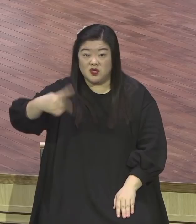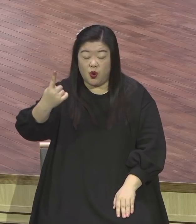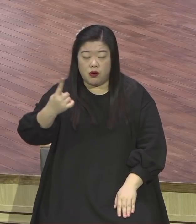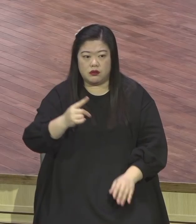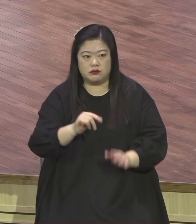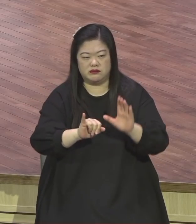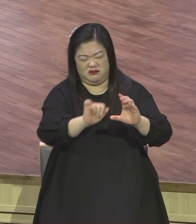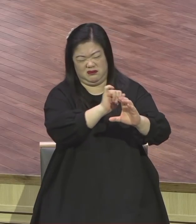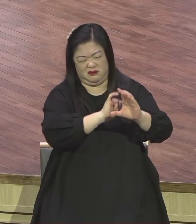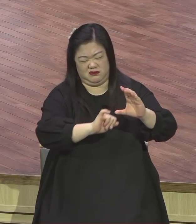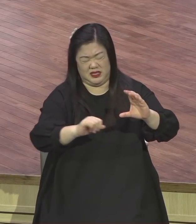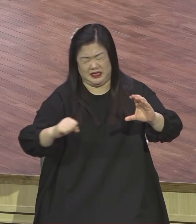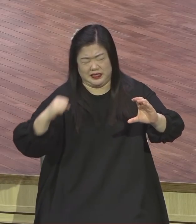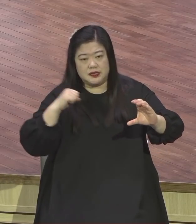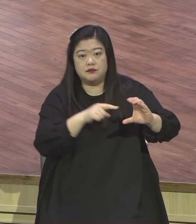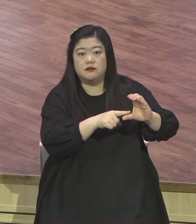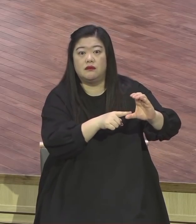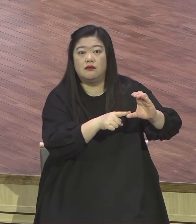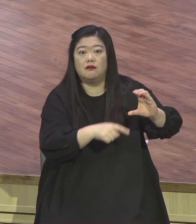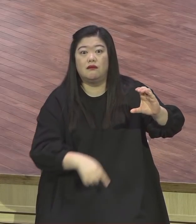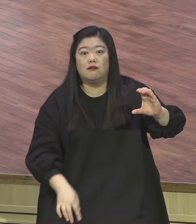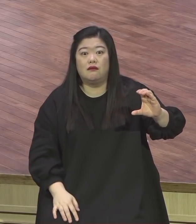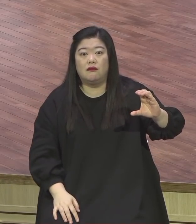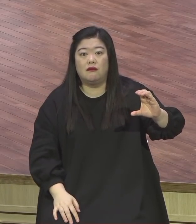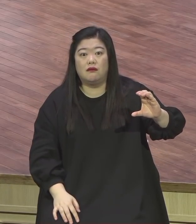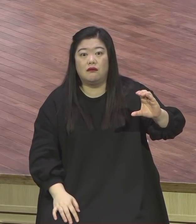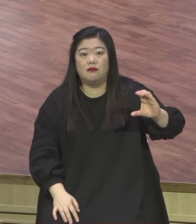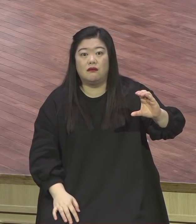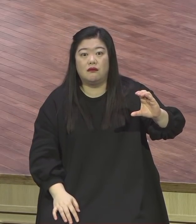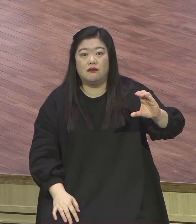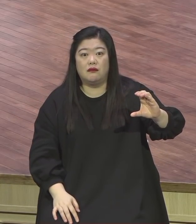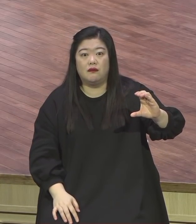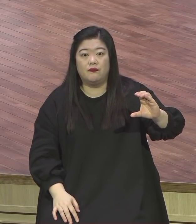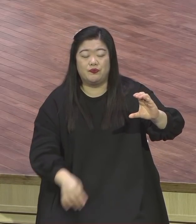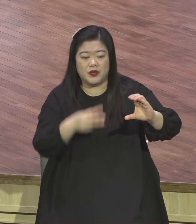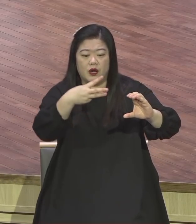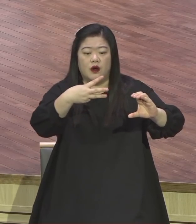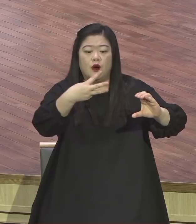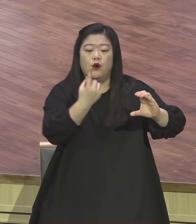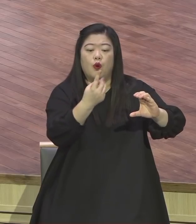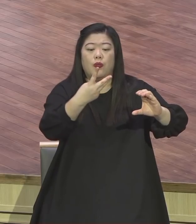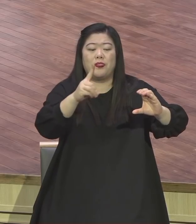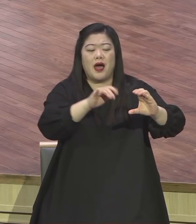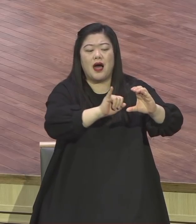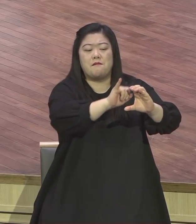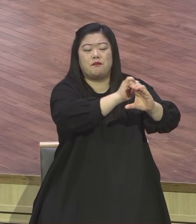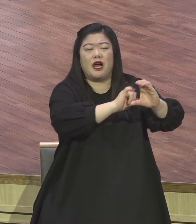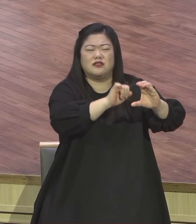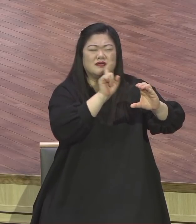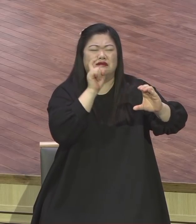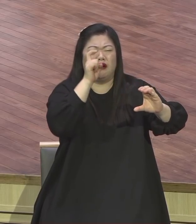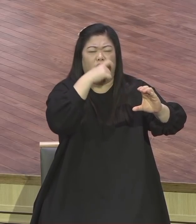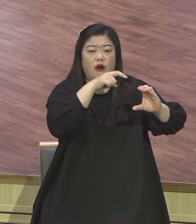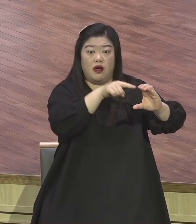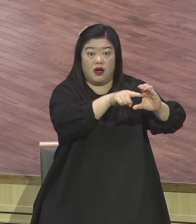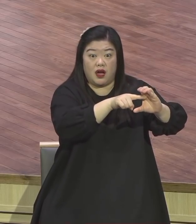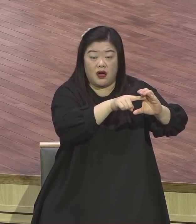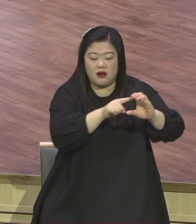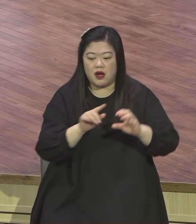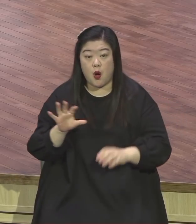얼마나 더러우냐 화장실에 변기보다 더 심각하게 오염된